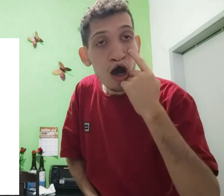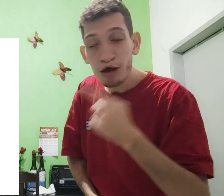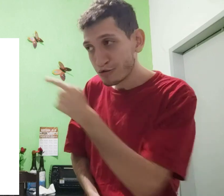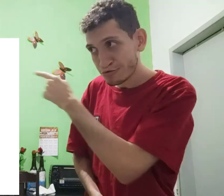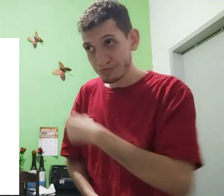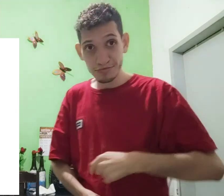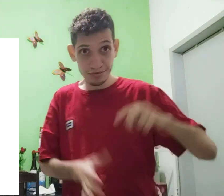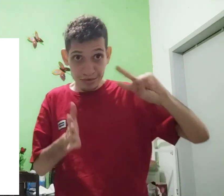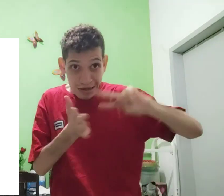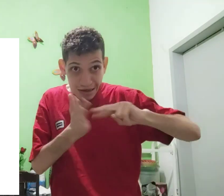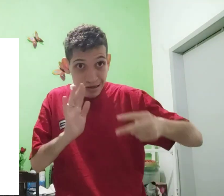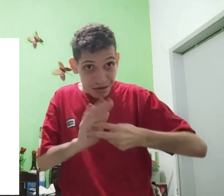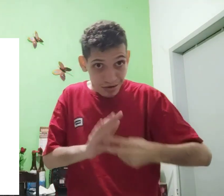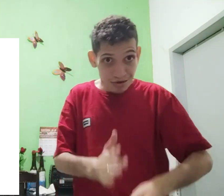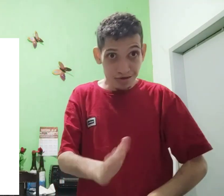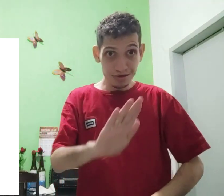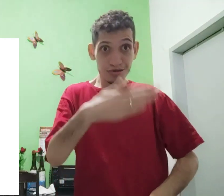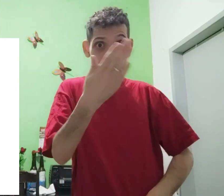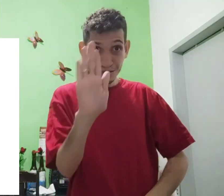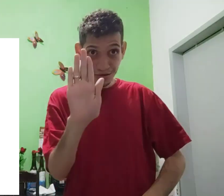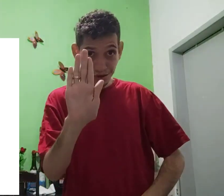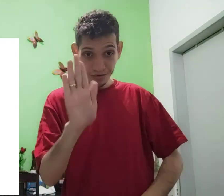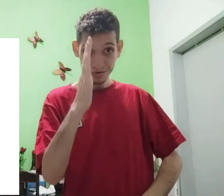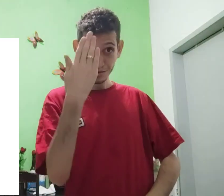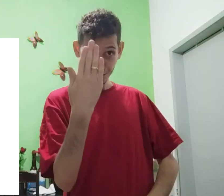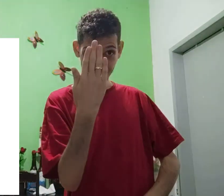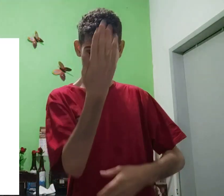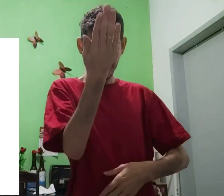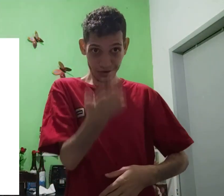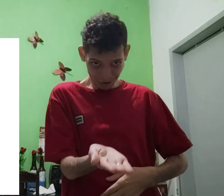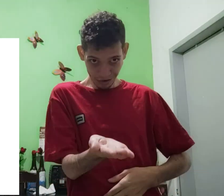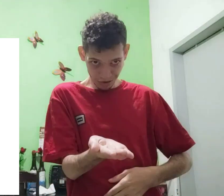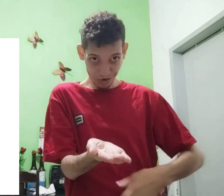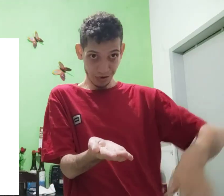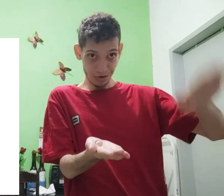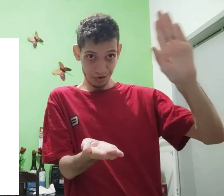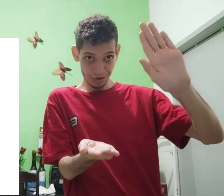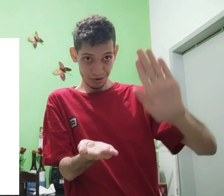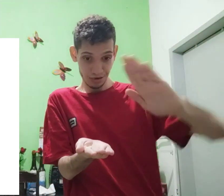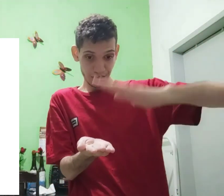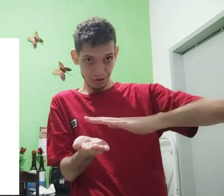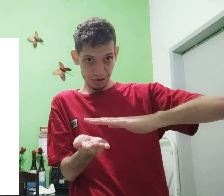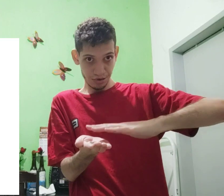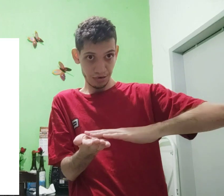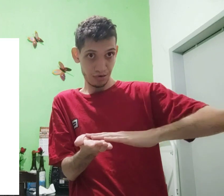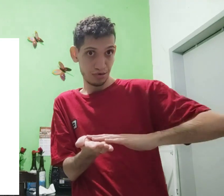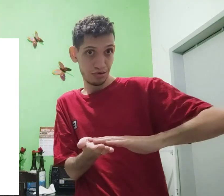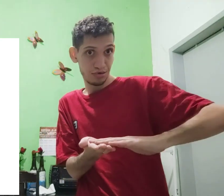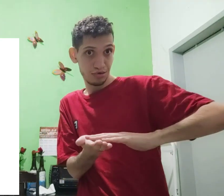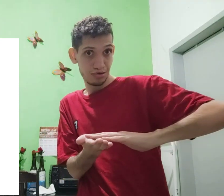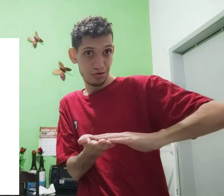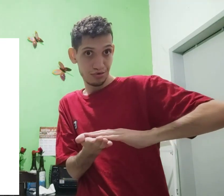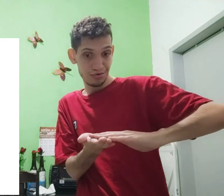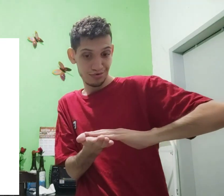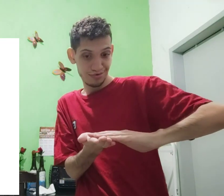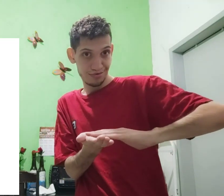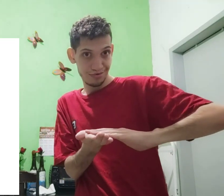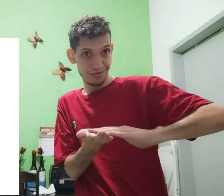no sistema SideRance. E ele mostra onde deve se ler. A mão direita que é espalmada com a palma pra cima,